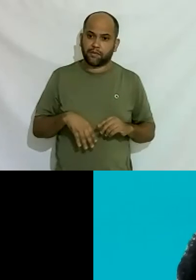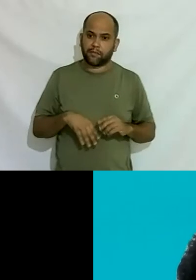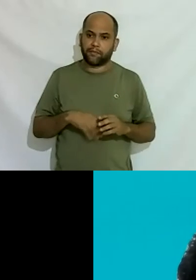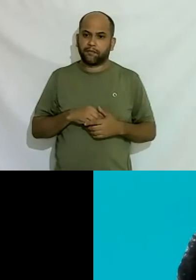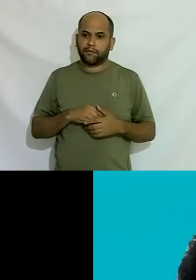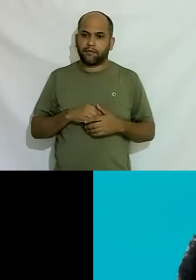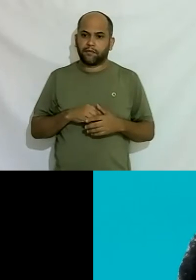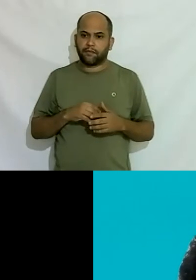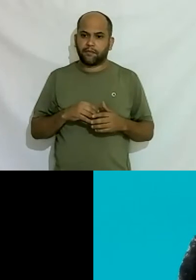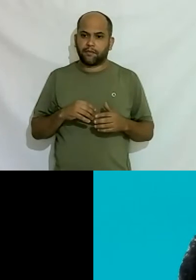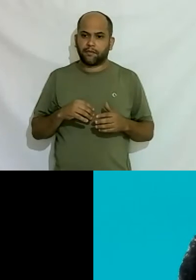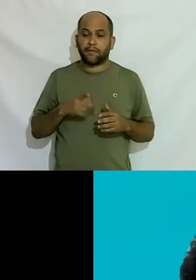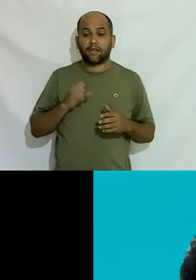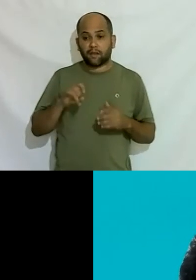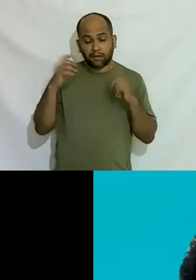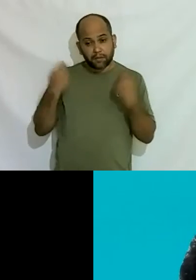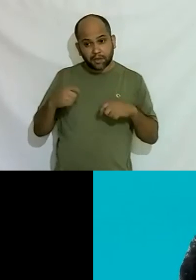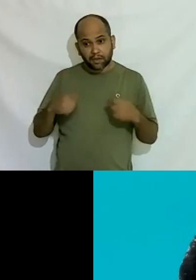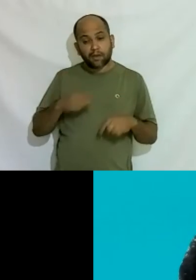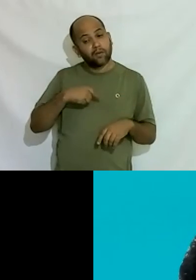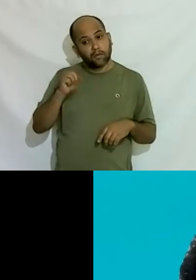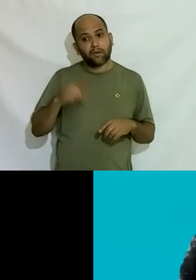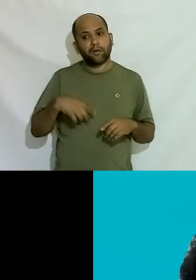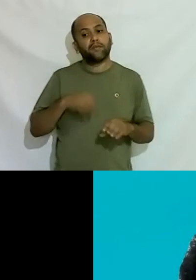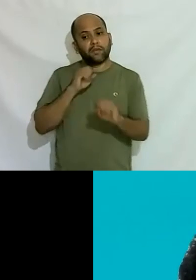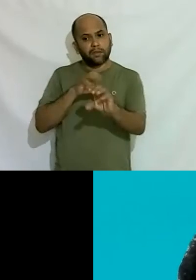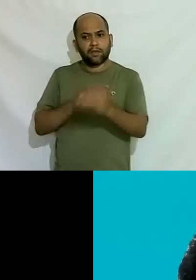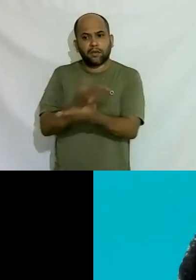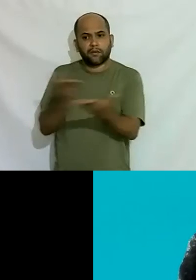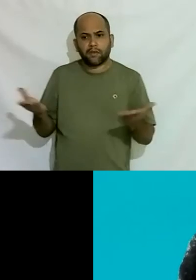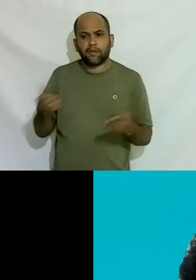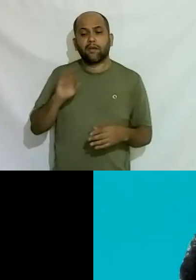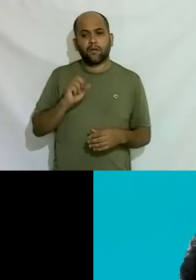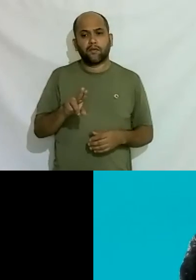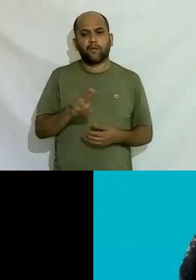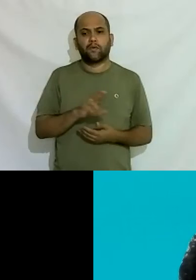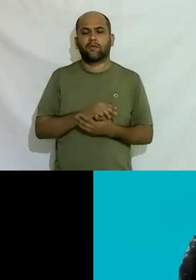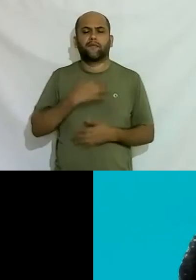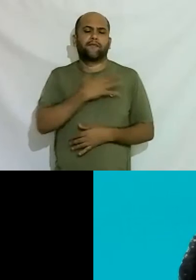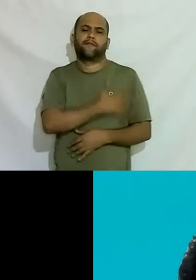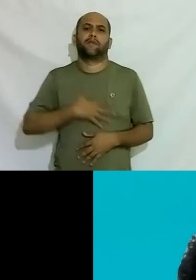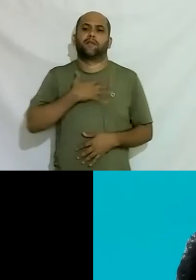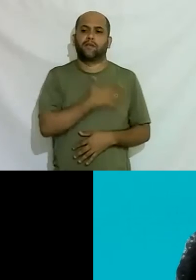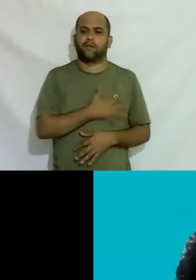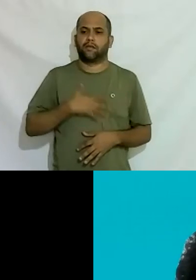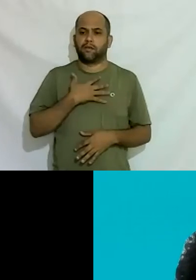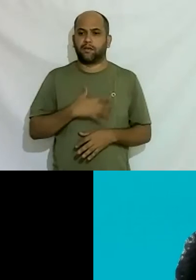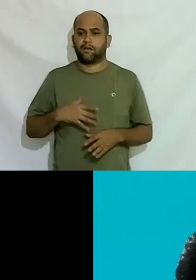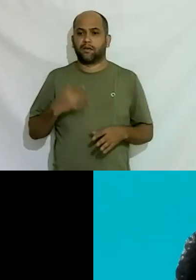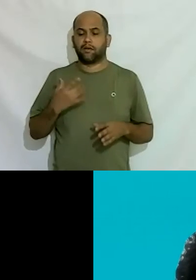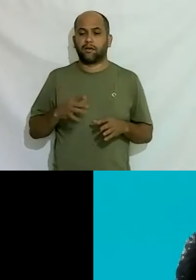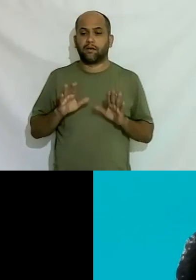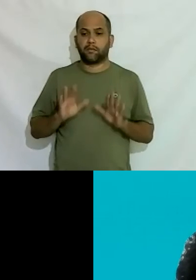e se precisar eu vou é isso fazer a aula para vocês ficar boa o maior prazer mas tem porque é lei